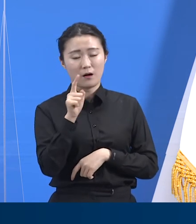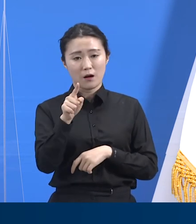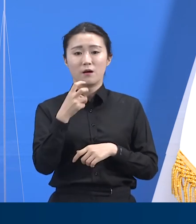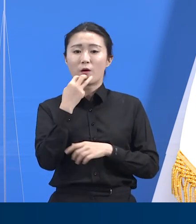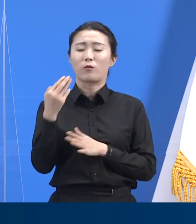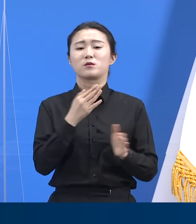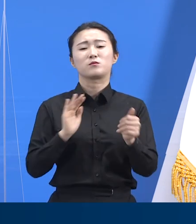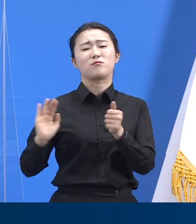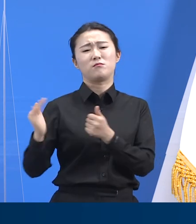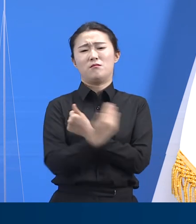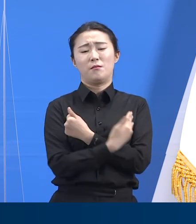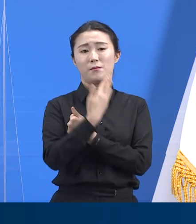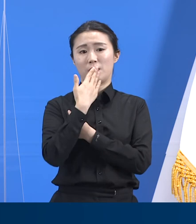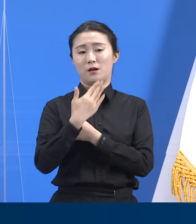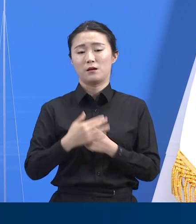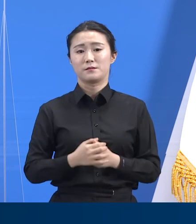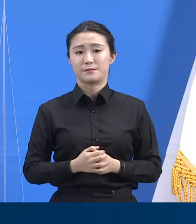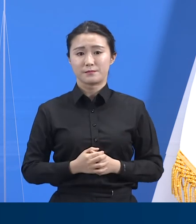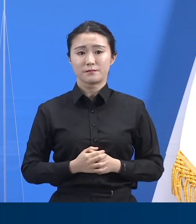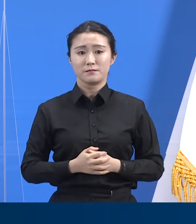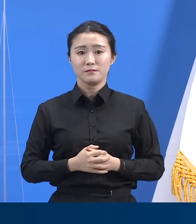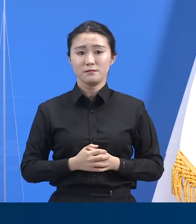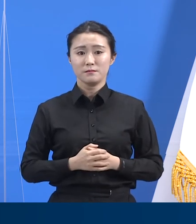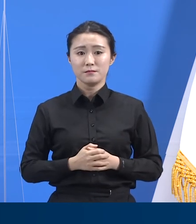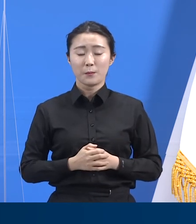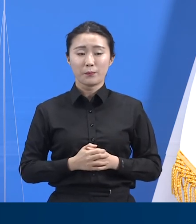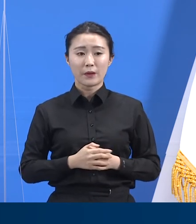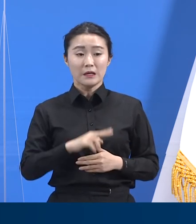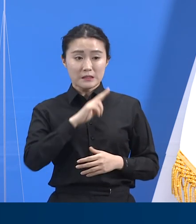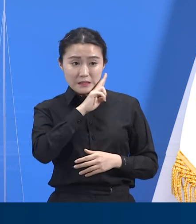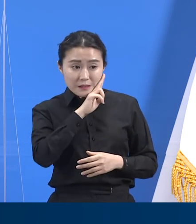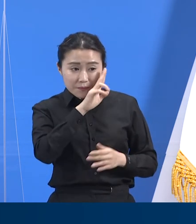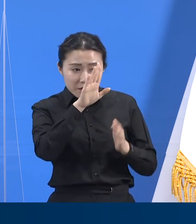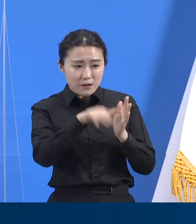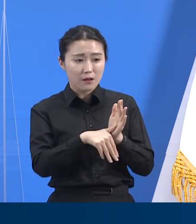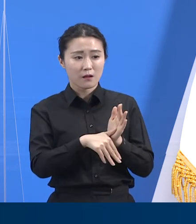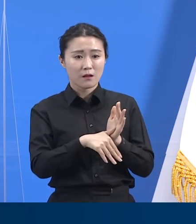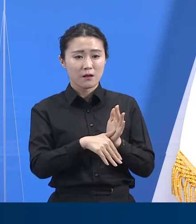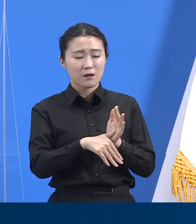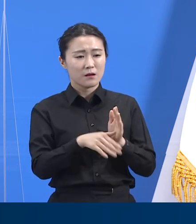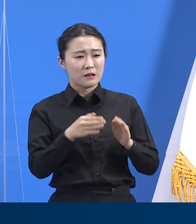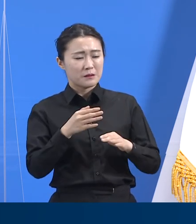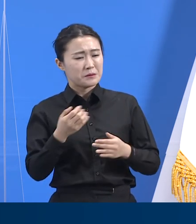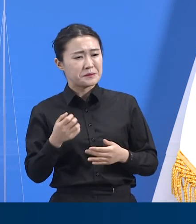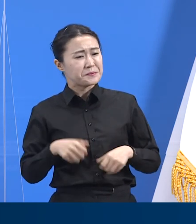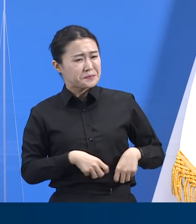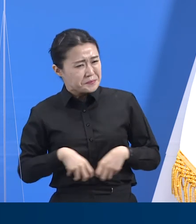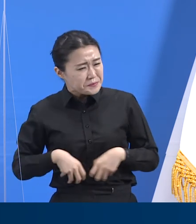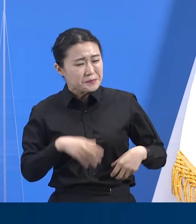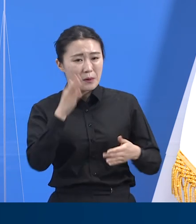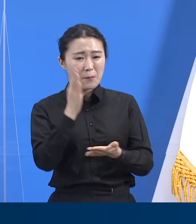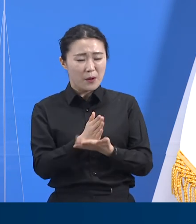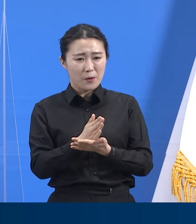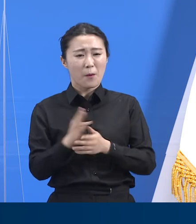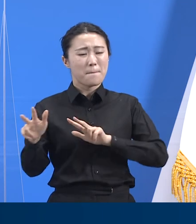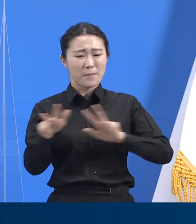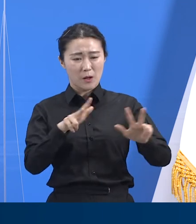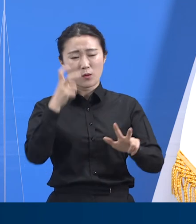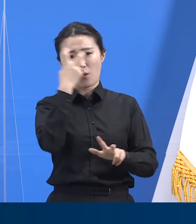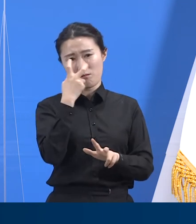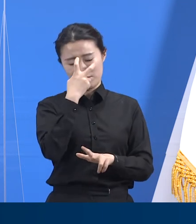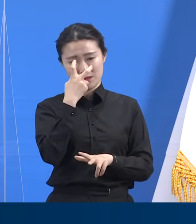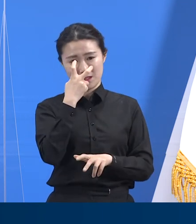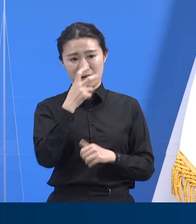캠페인의 슬로건, 위심될 땐 주저없이 진단검사를 꼭 기억하고 실천해 주십시오.